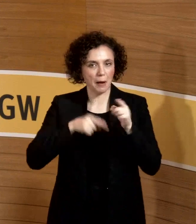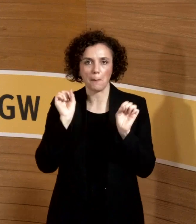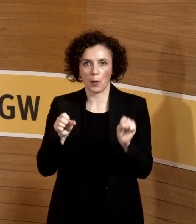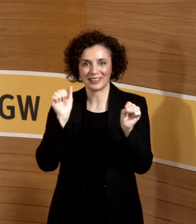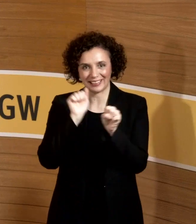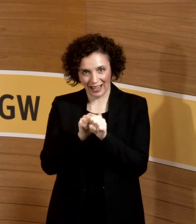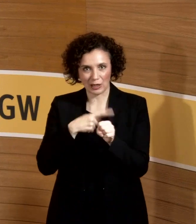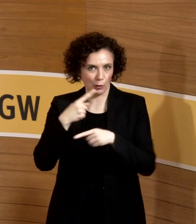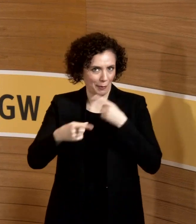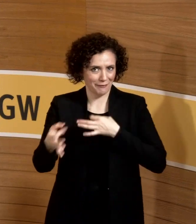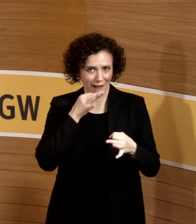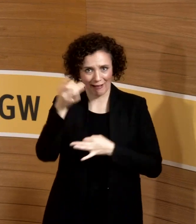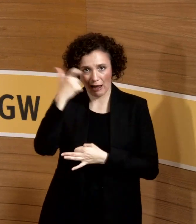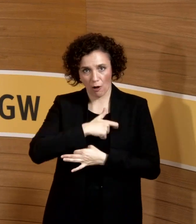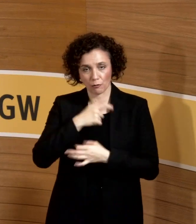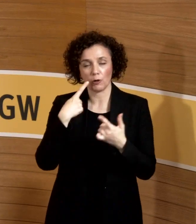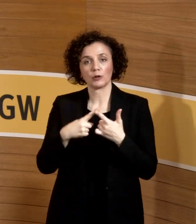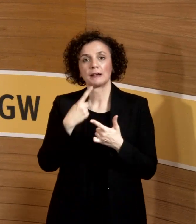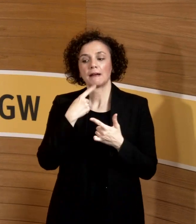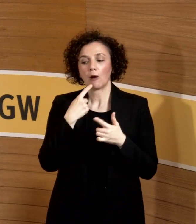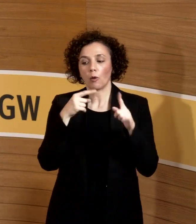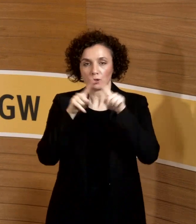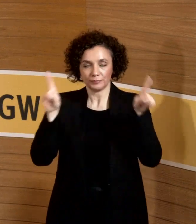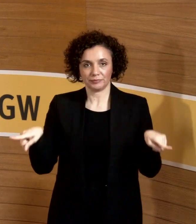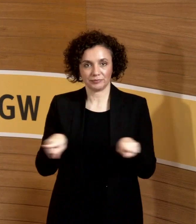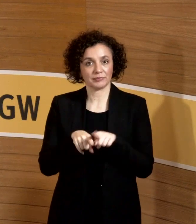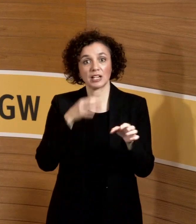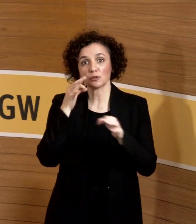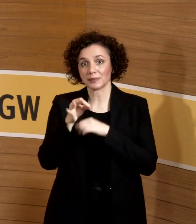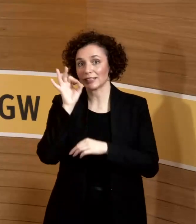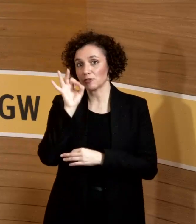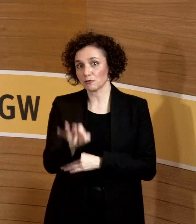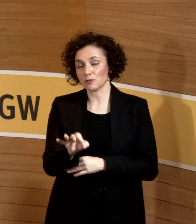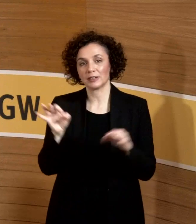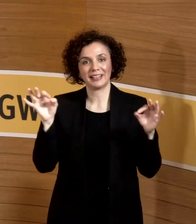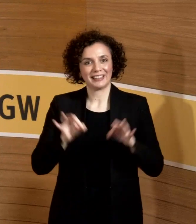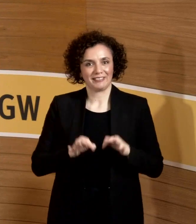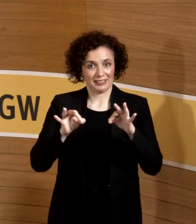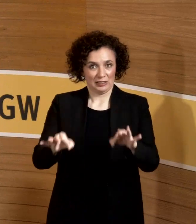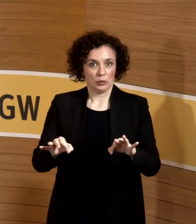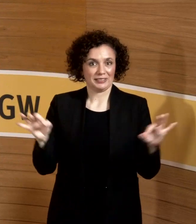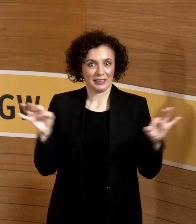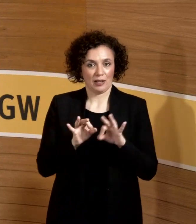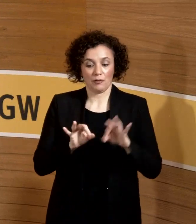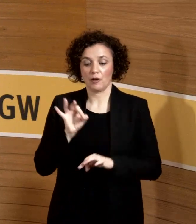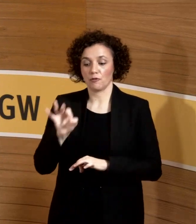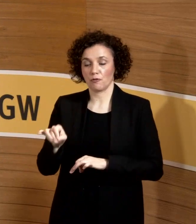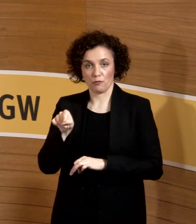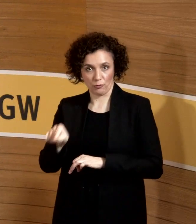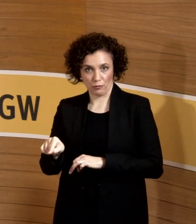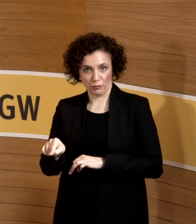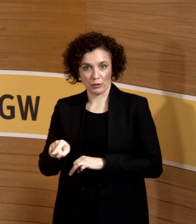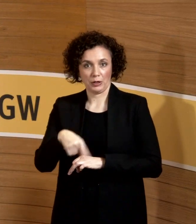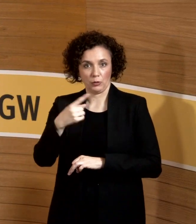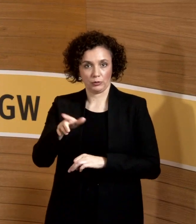Und das Rot-Eingekringelte ist sozusagen jetzt schon spezifisch zur Infektionsgefährdung. Und da haben wir sozusagen differenziert.